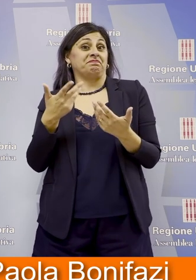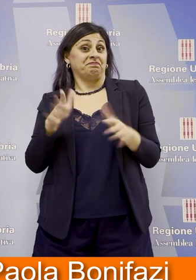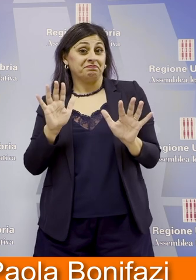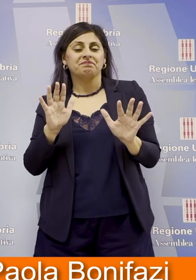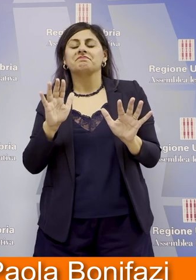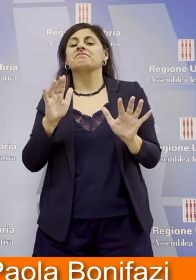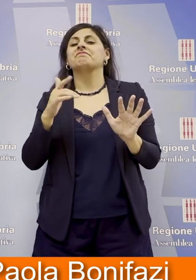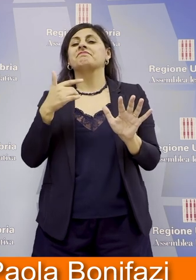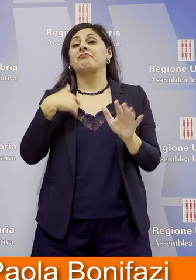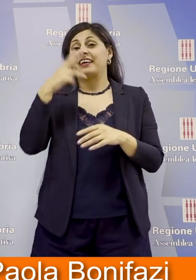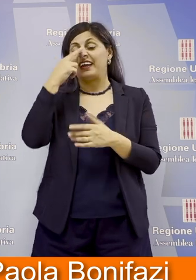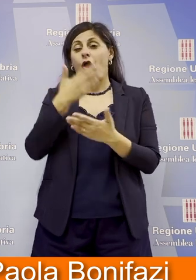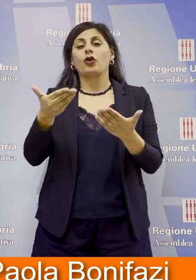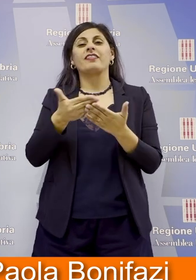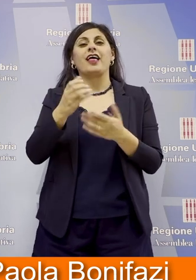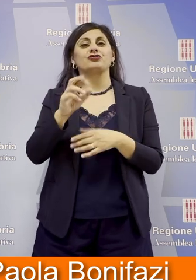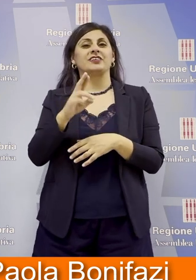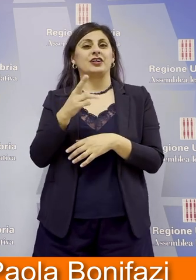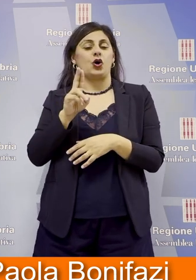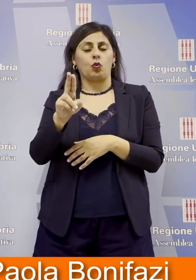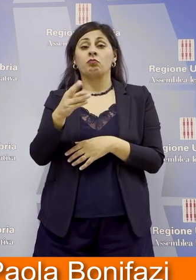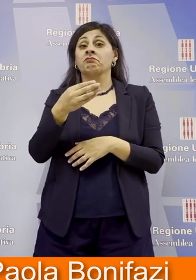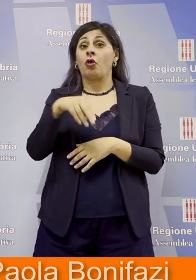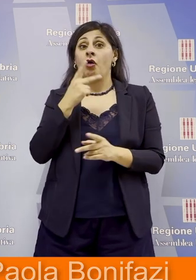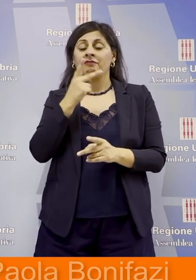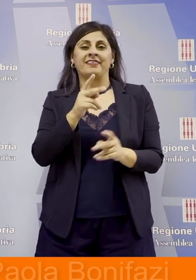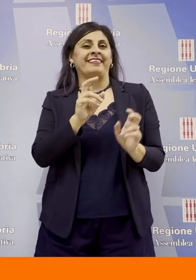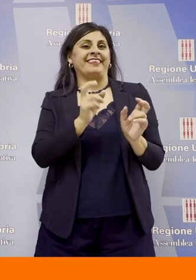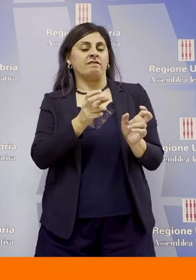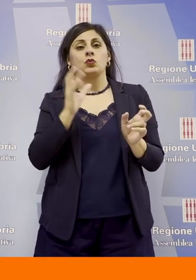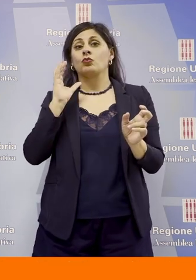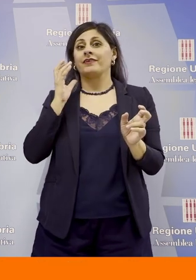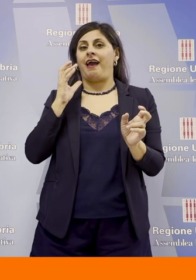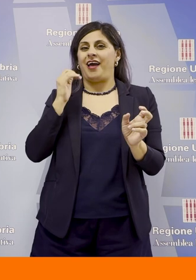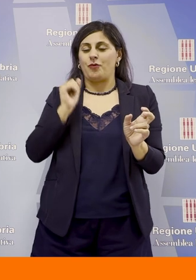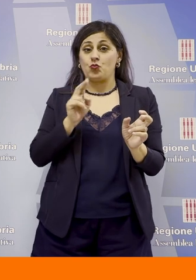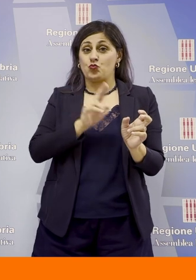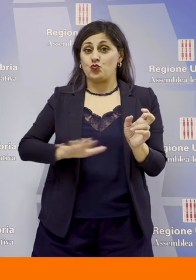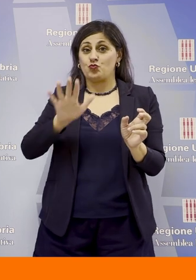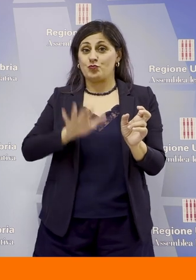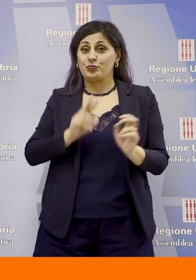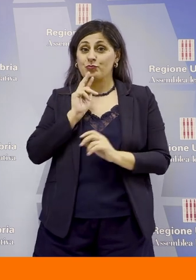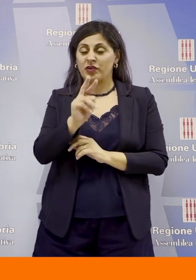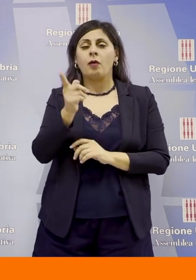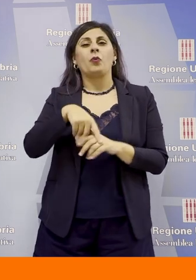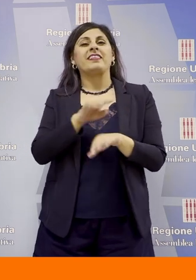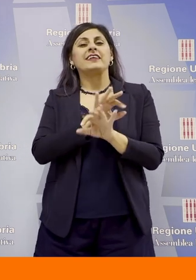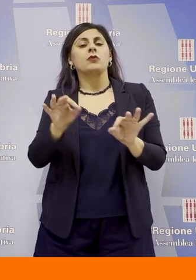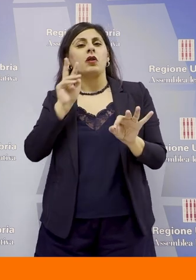ricordo che TeleCRU va in onda sulle emittenti televisive e radiofoniche dell'Umbria è disponibile anche in